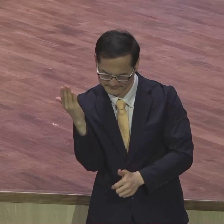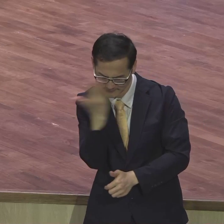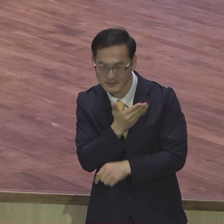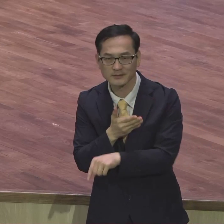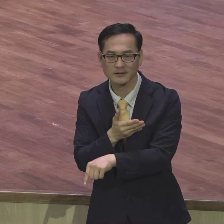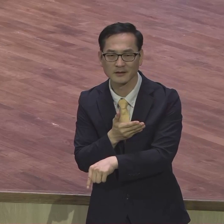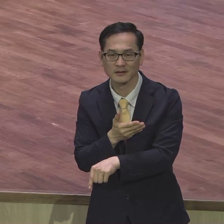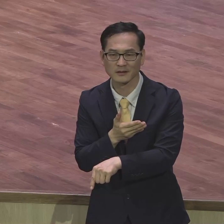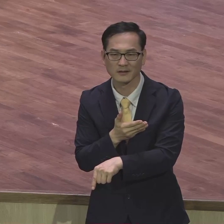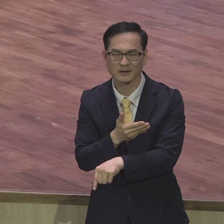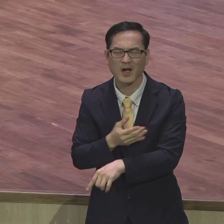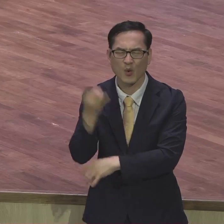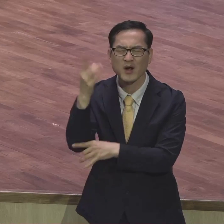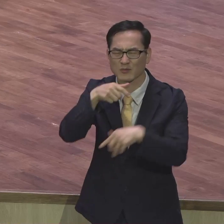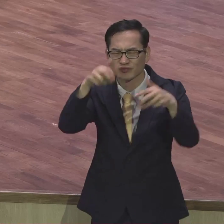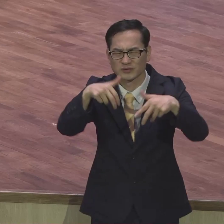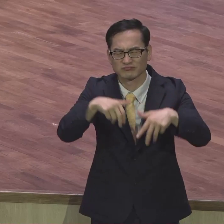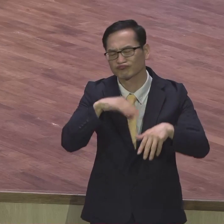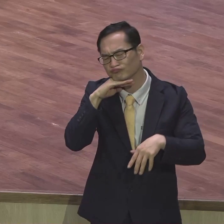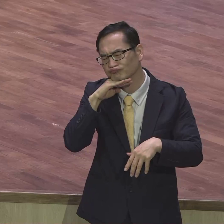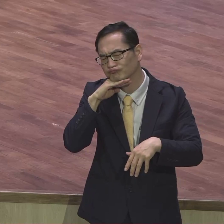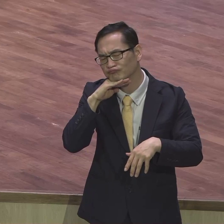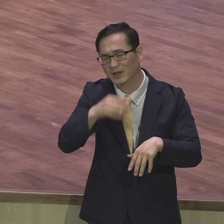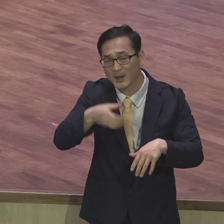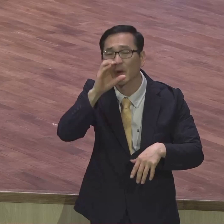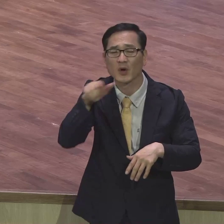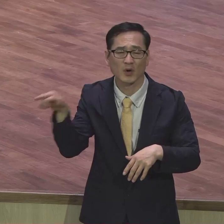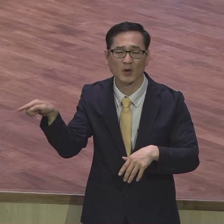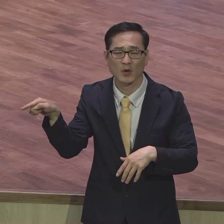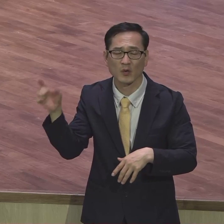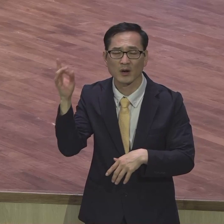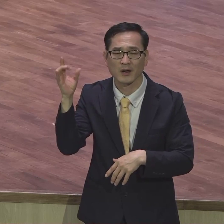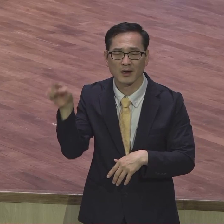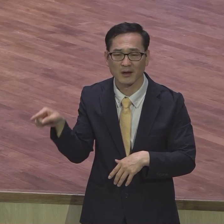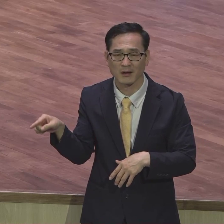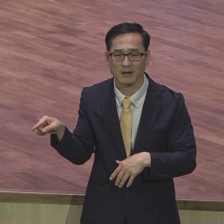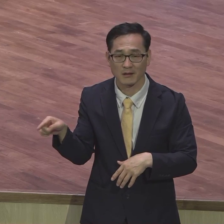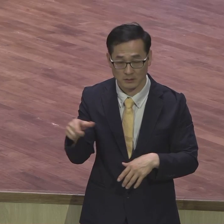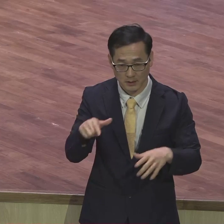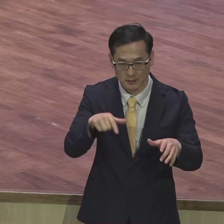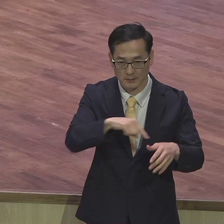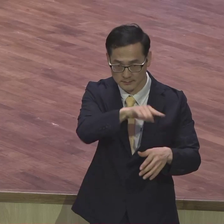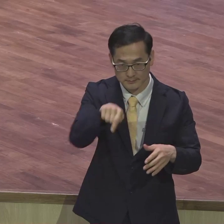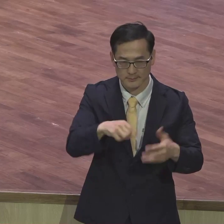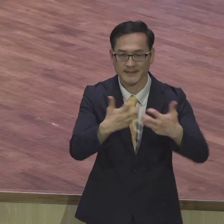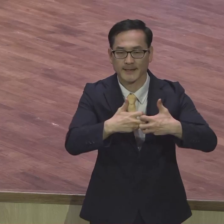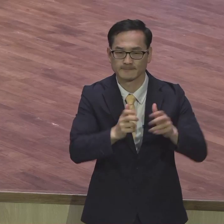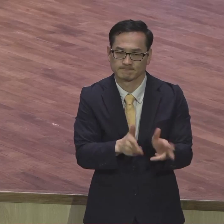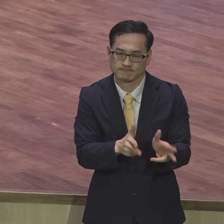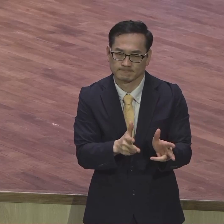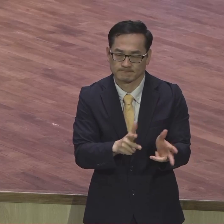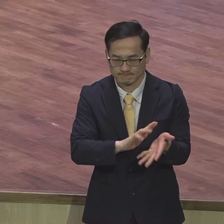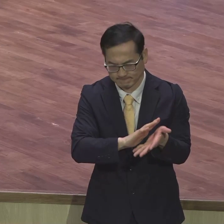식수를 만들면 어느 정도 좋으냐 그 식수가 그야말로 우리가 묻는 생수보다 더 좋은 거예요